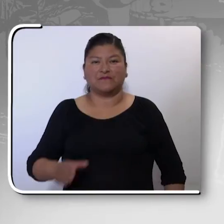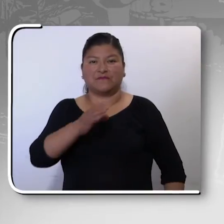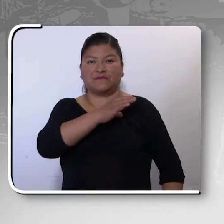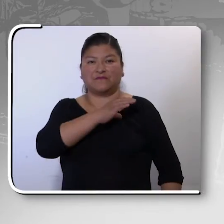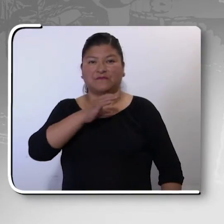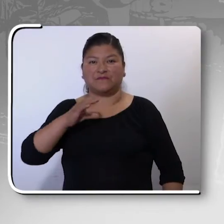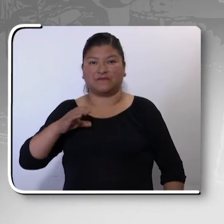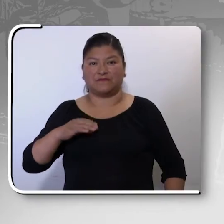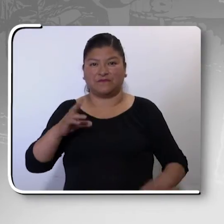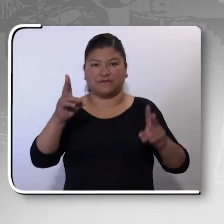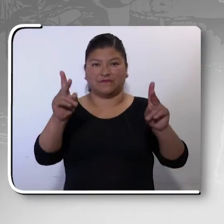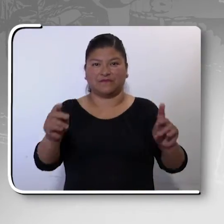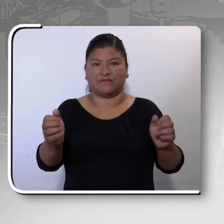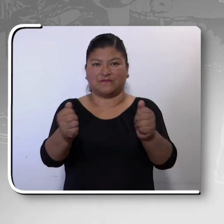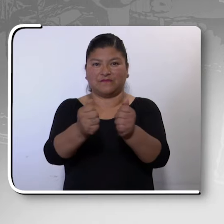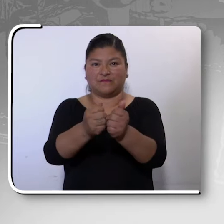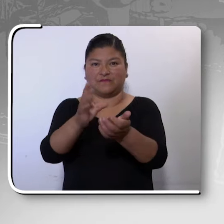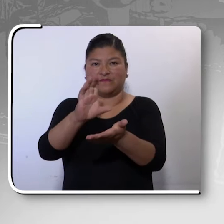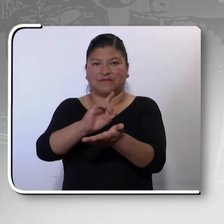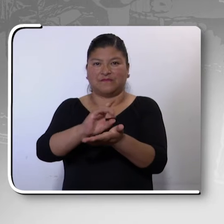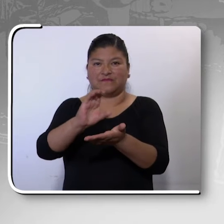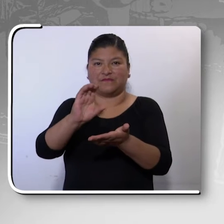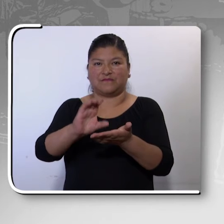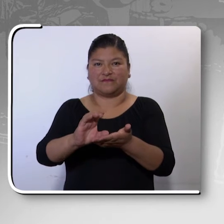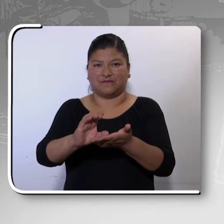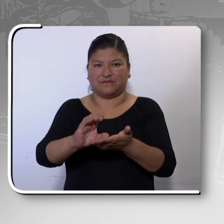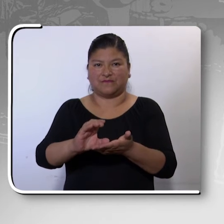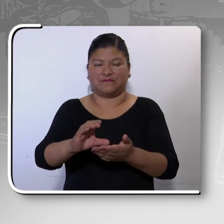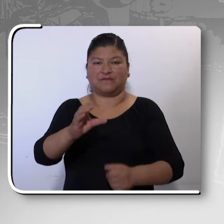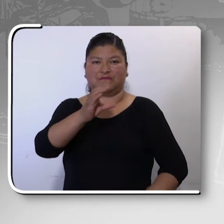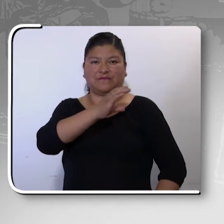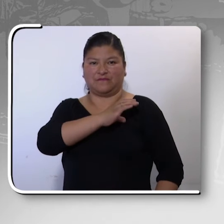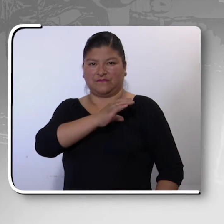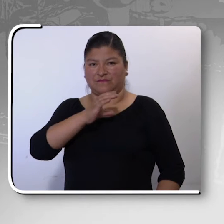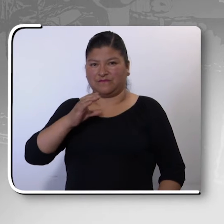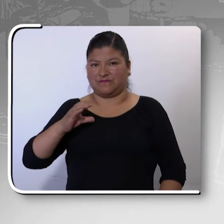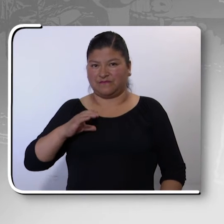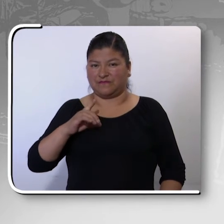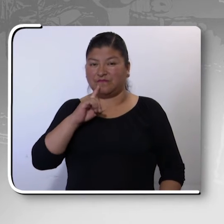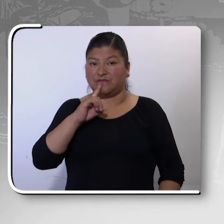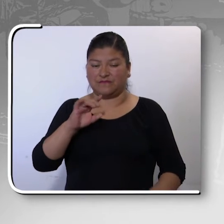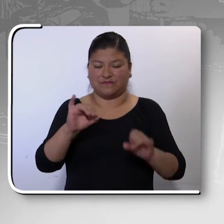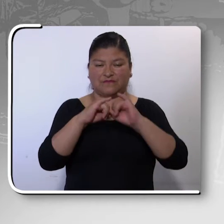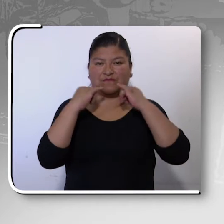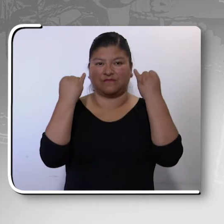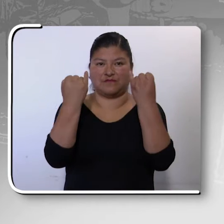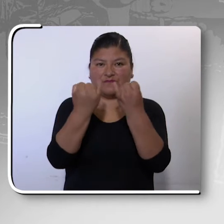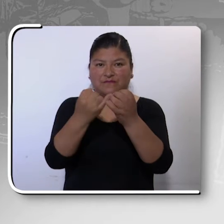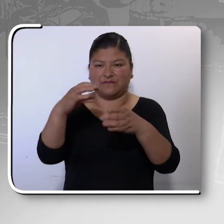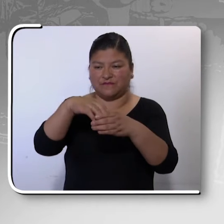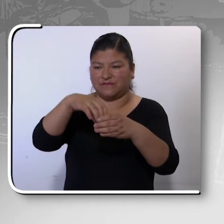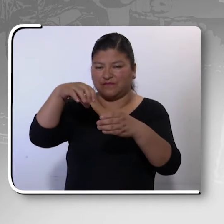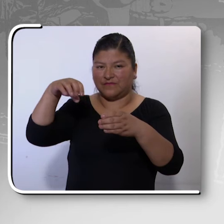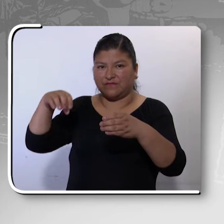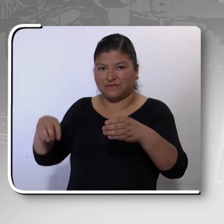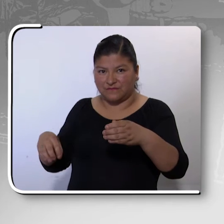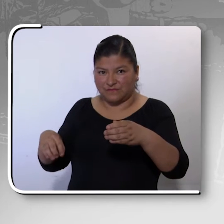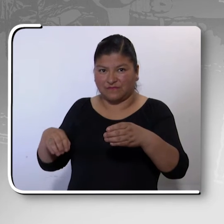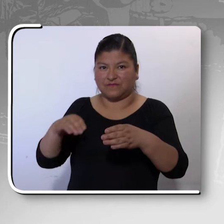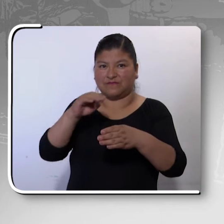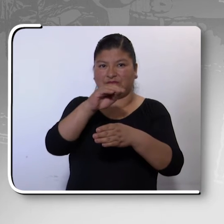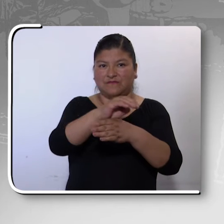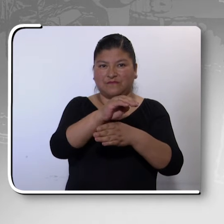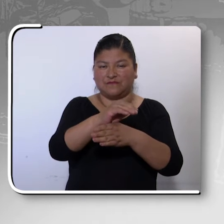El Comité Nacional para Personas con Discapacidad, CONALPEDIS, es una entidad descentralizada, bajo tuición del